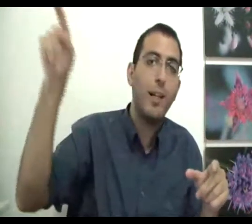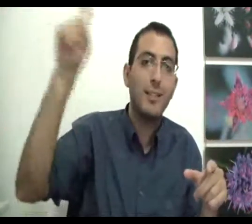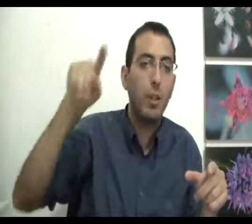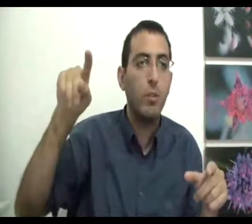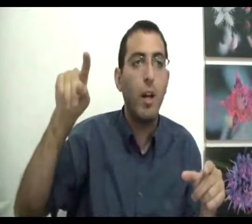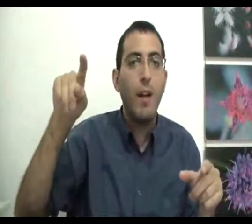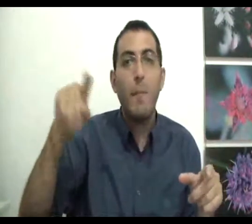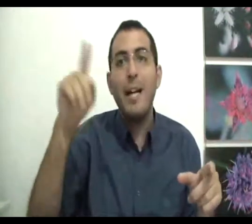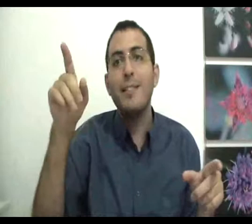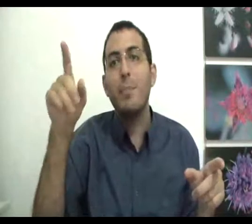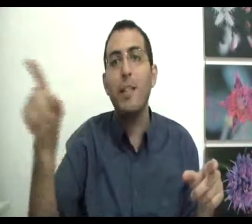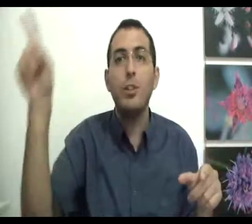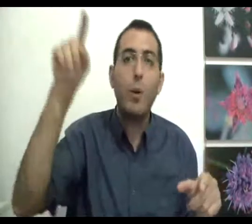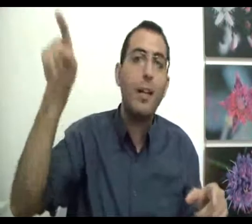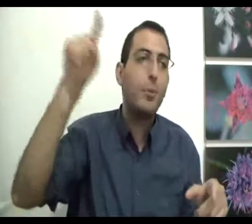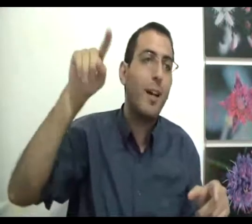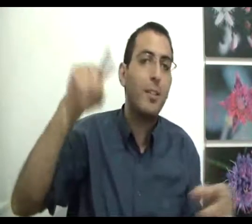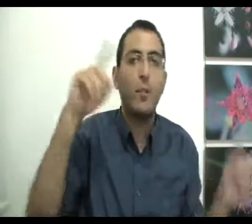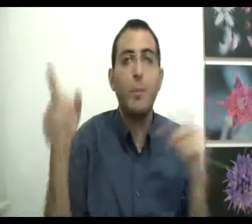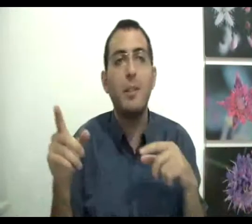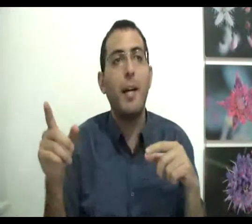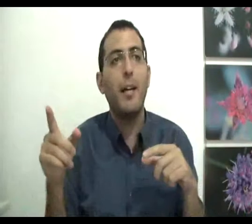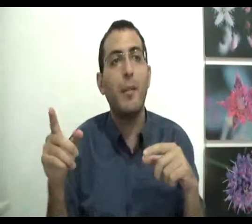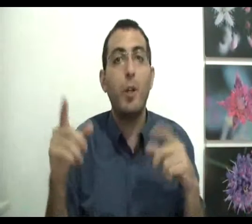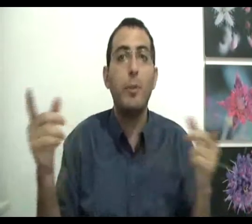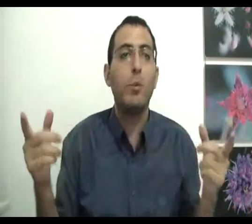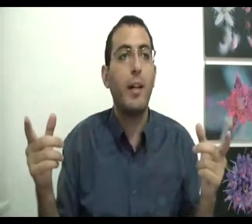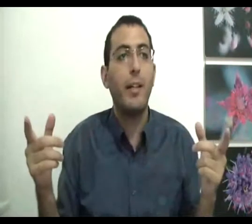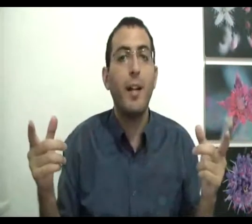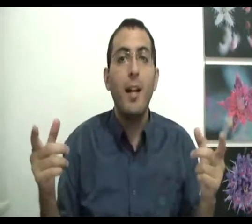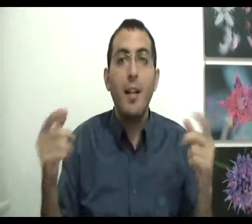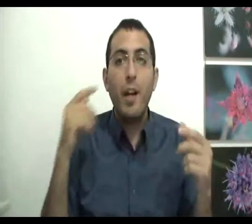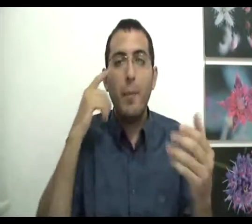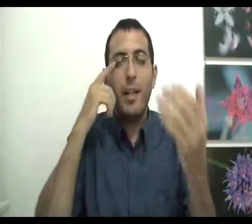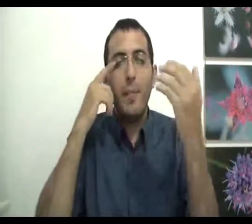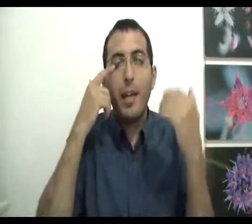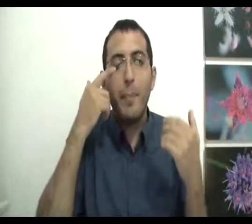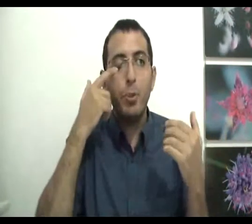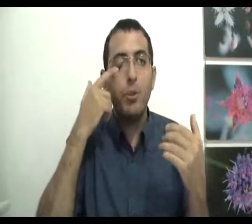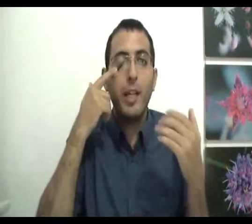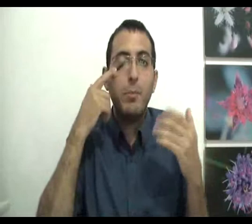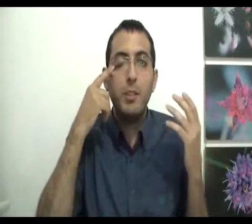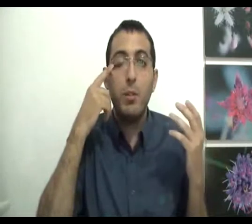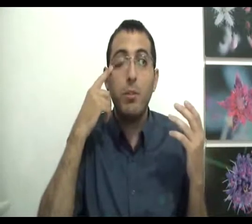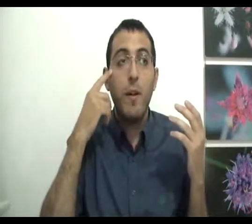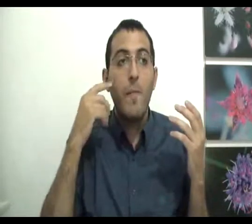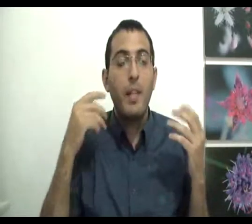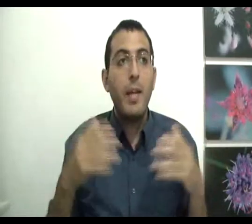כזאת ומה הסיבה שהיא זורחת בצורה כזאת ולא בצורה אחרת לפני כן בוא נלך למקרה פשוט יותר יש מציאות. אם